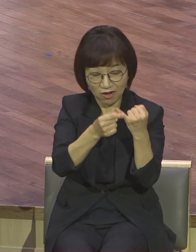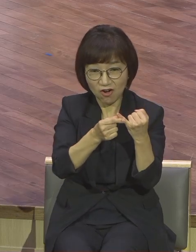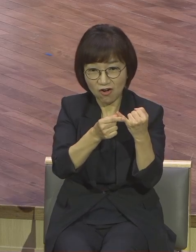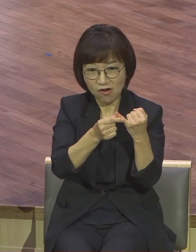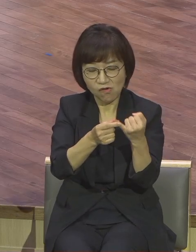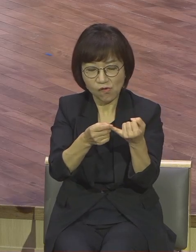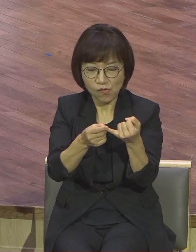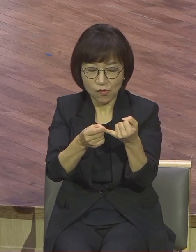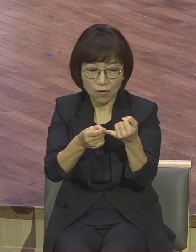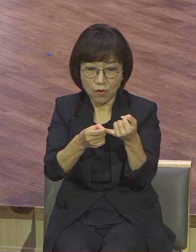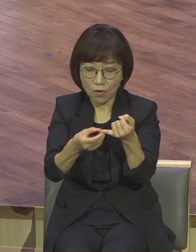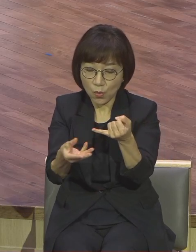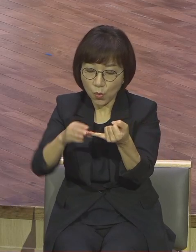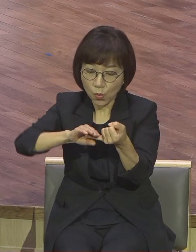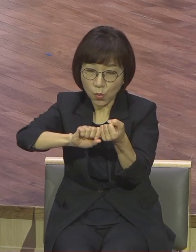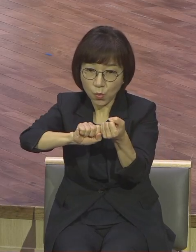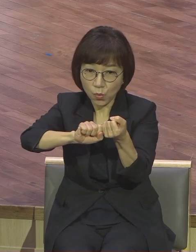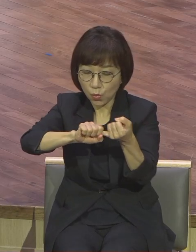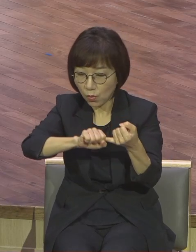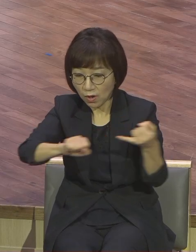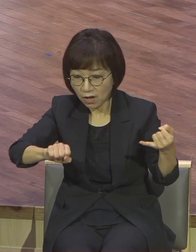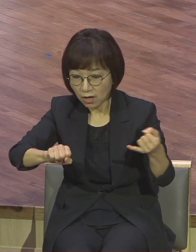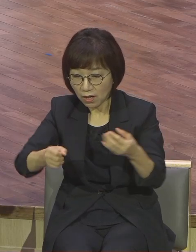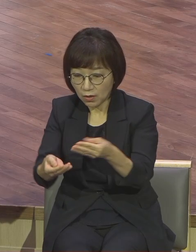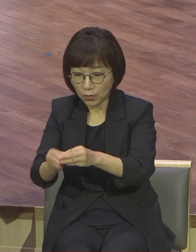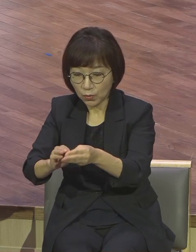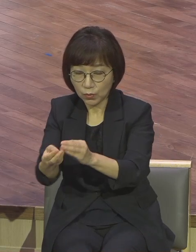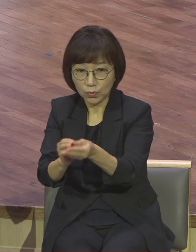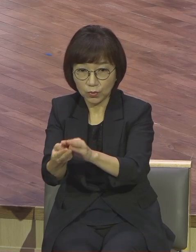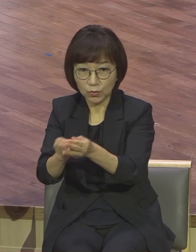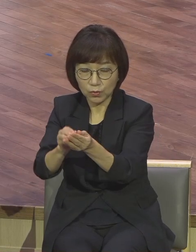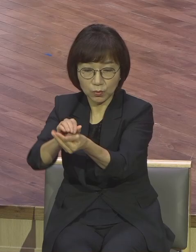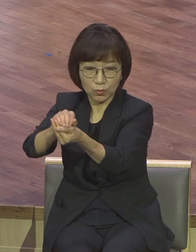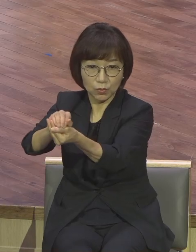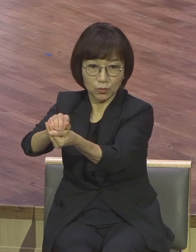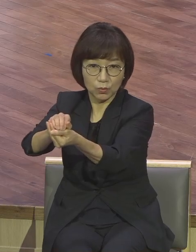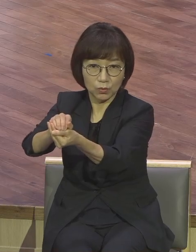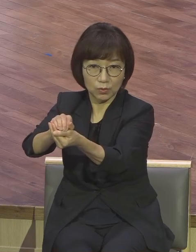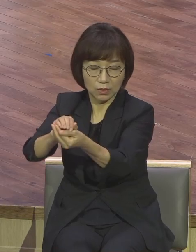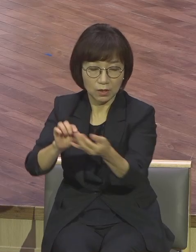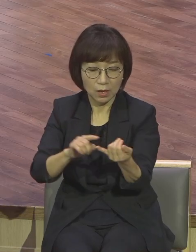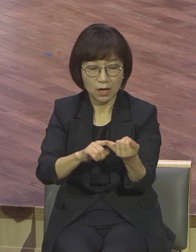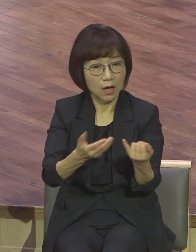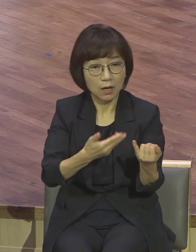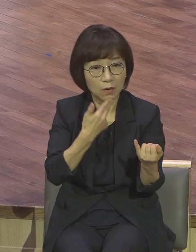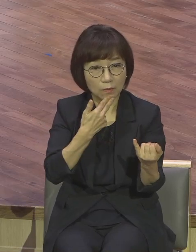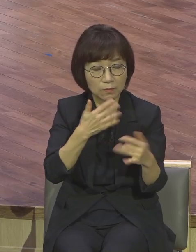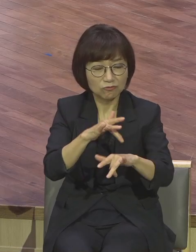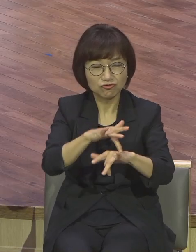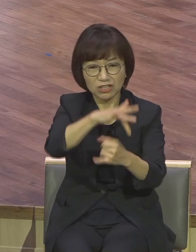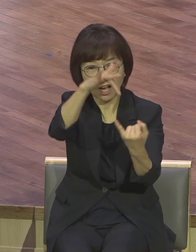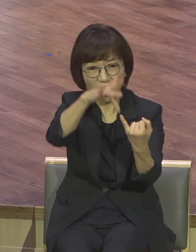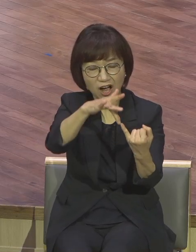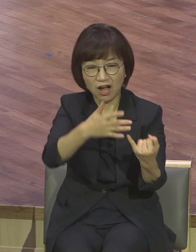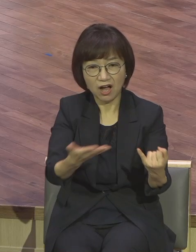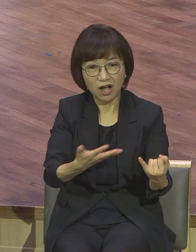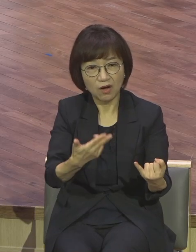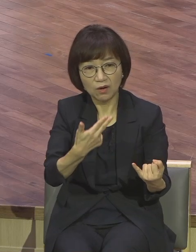아프지도 않아요 귀신들린 오면 손을 잘라가 뼈를 또 올려가 이걸 귀한 거라고 여러분 그